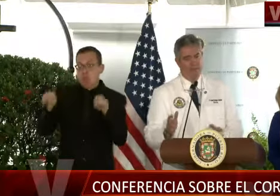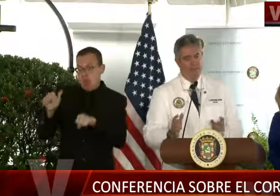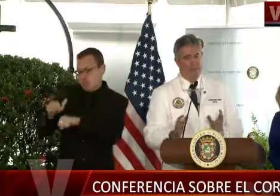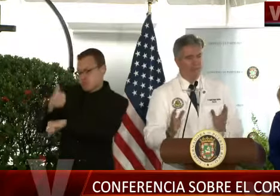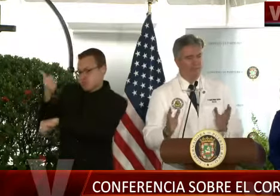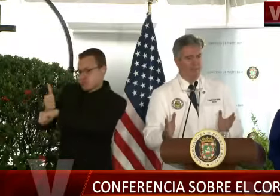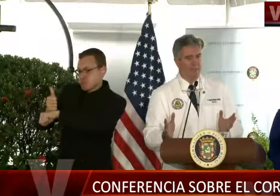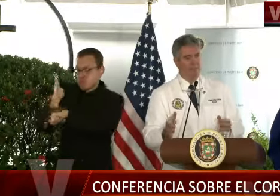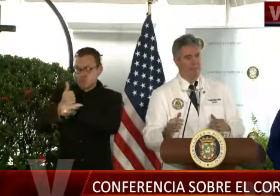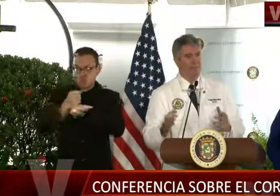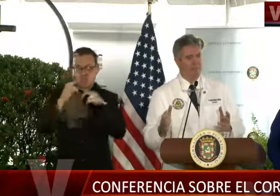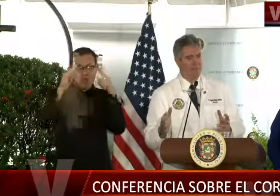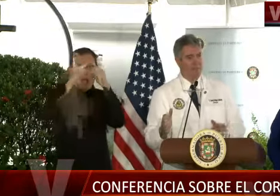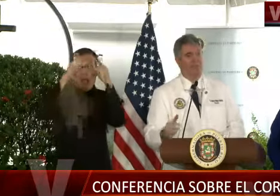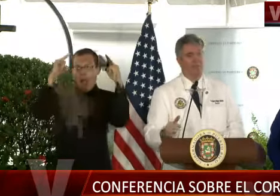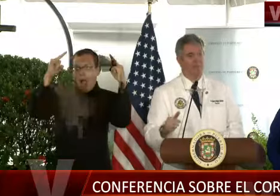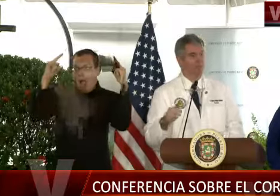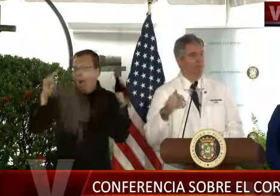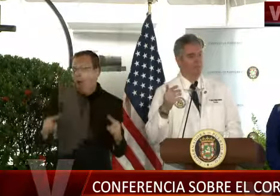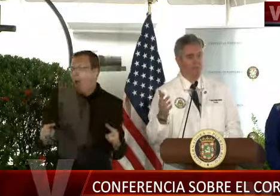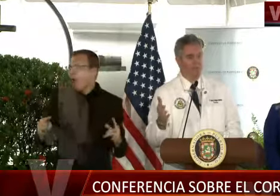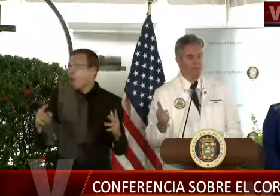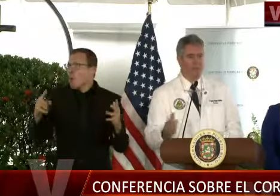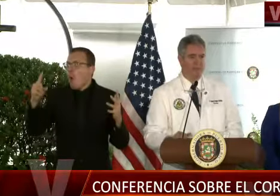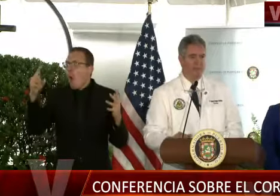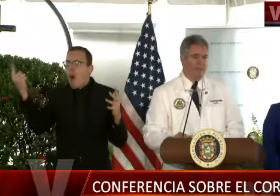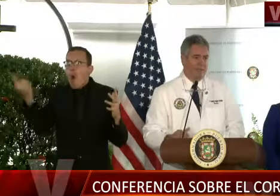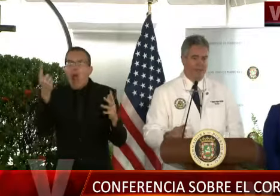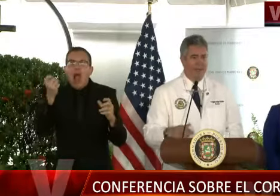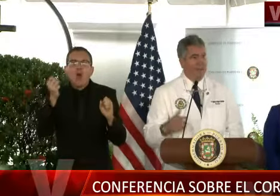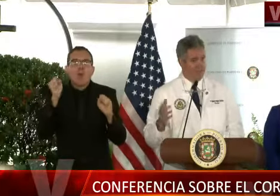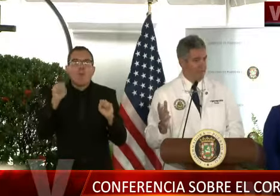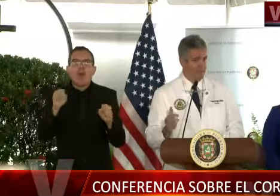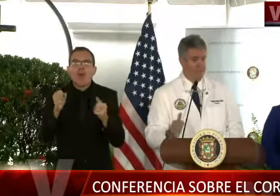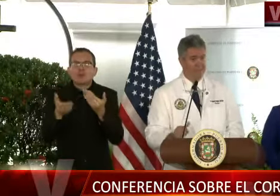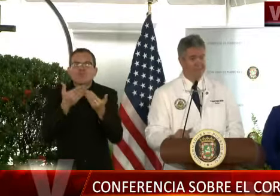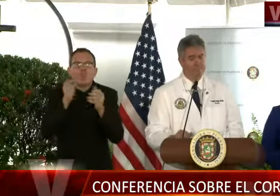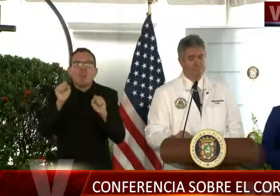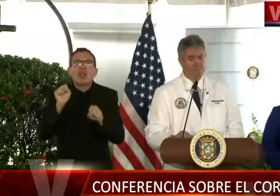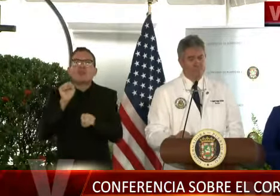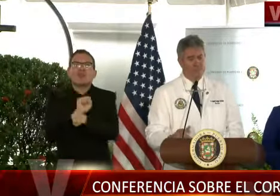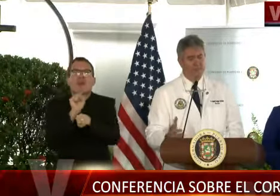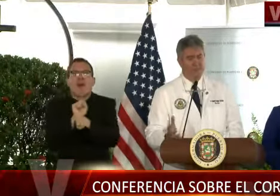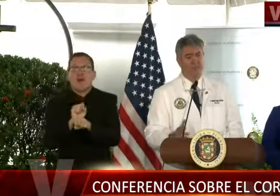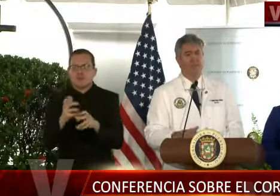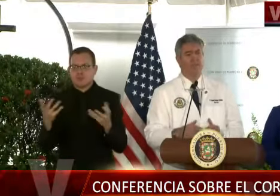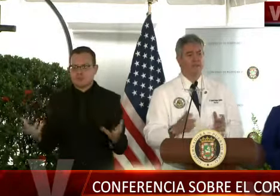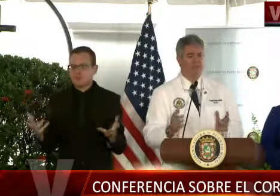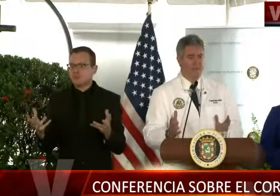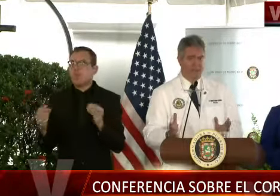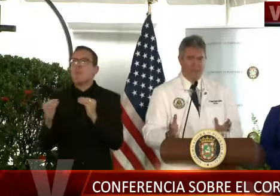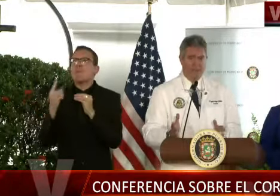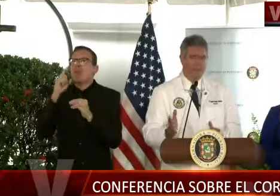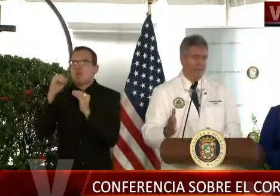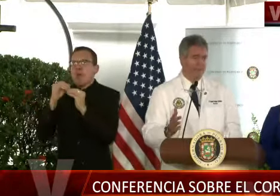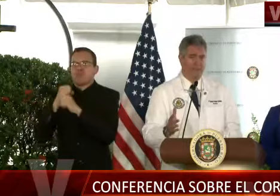sistema D-MAX y puedan extender carpas, etc. Así que